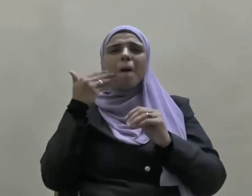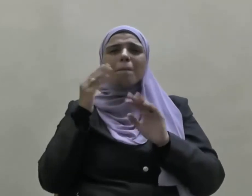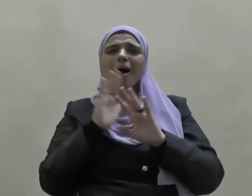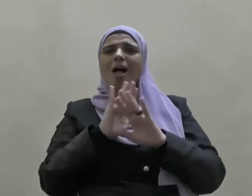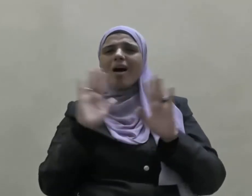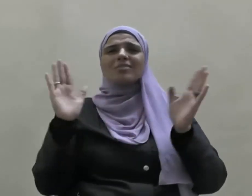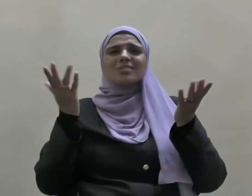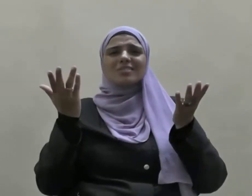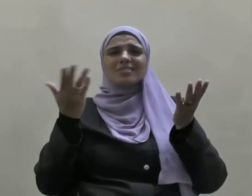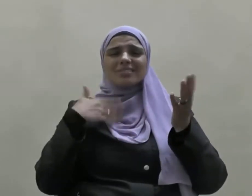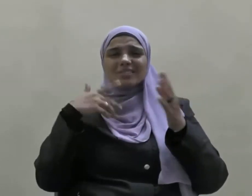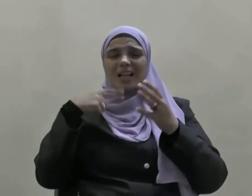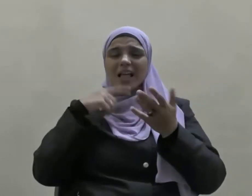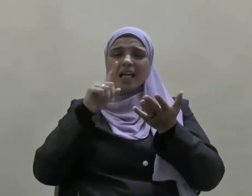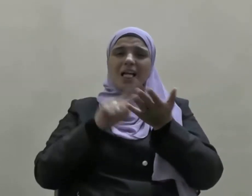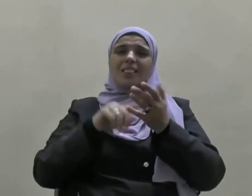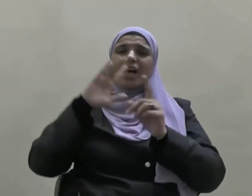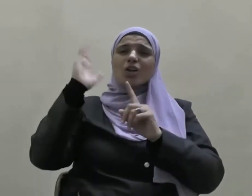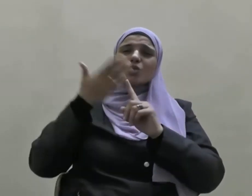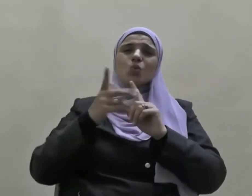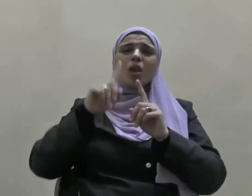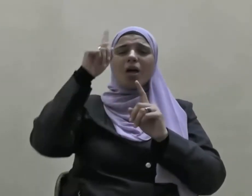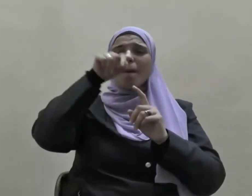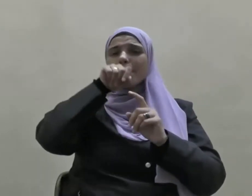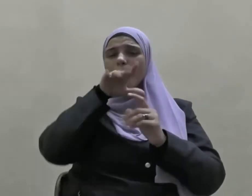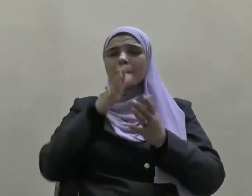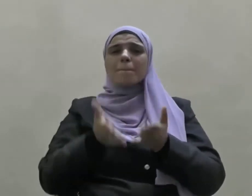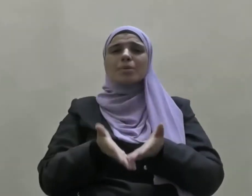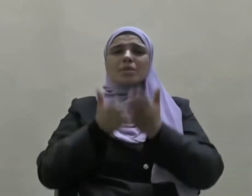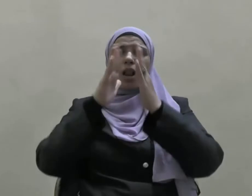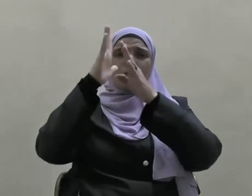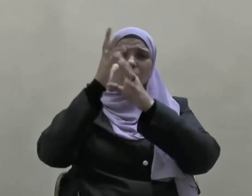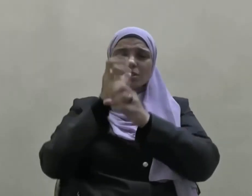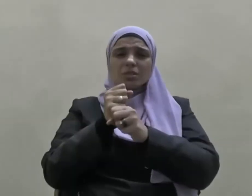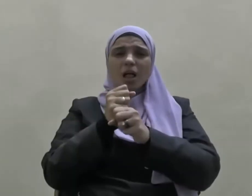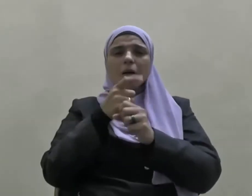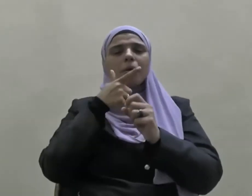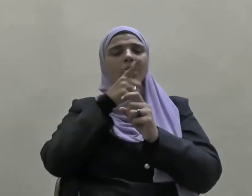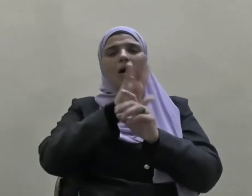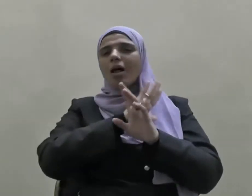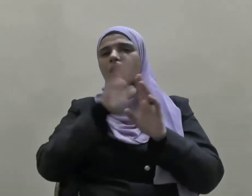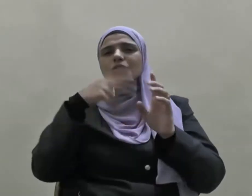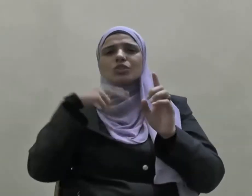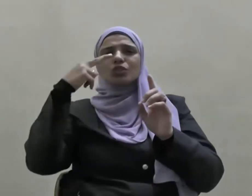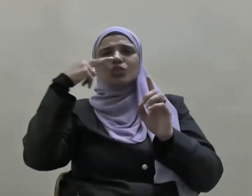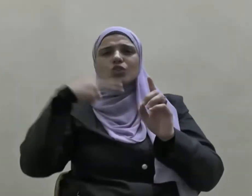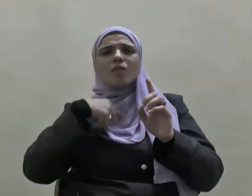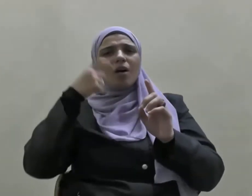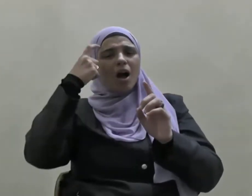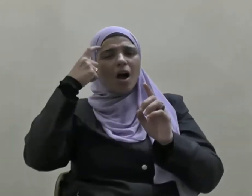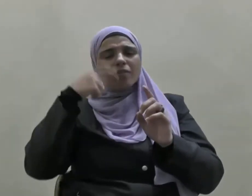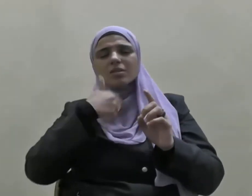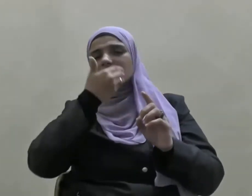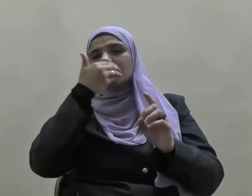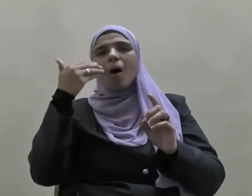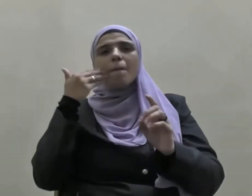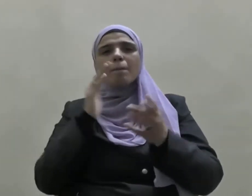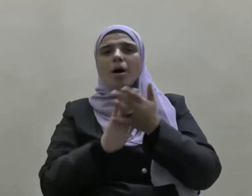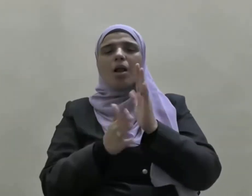صائما وإن رسول الله صلى الله عليه وسلم اطلع علي من هذا السقف